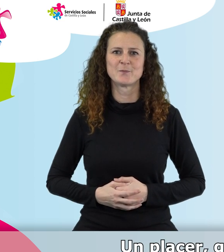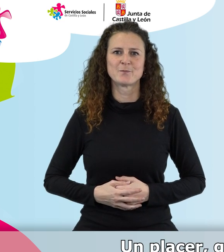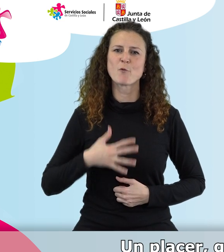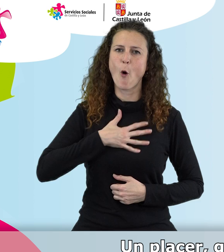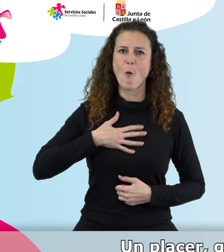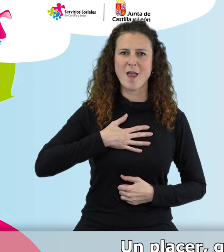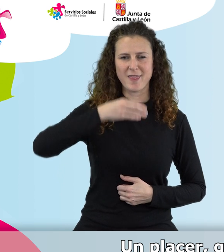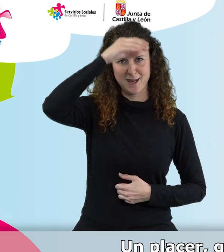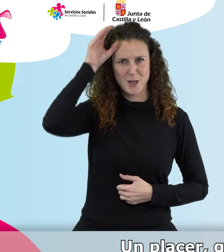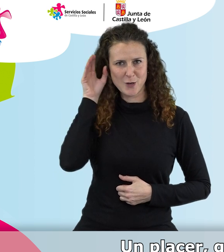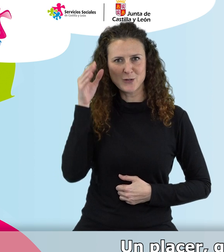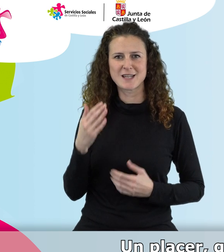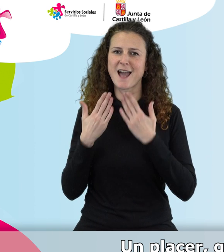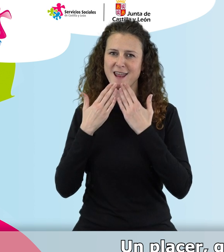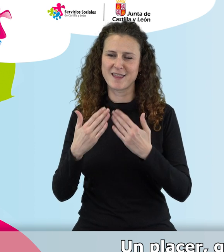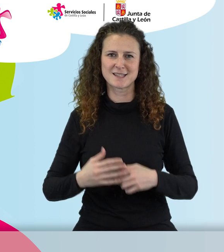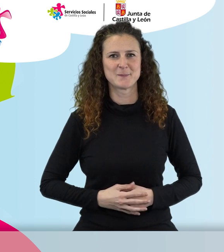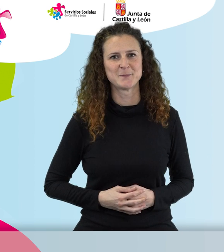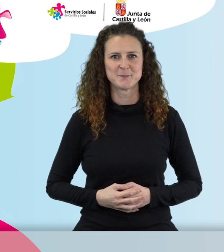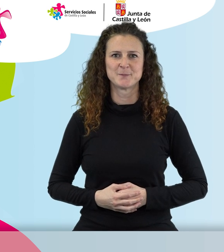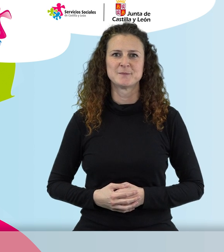Un placer, gracias. Gracias, Concha.